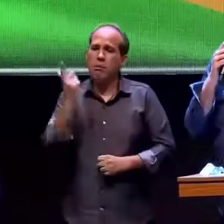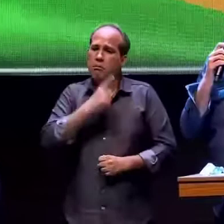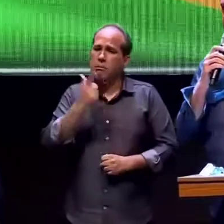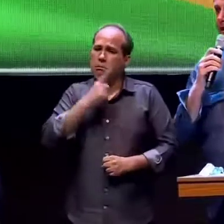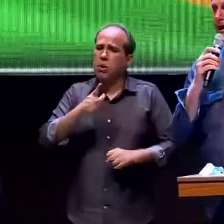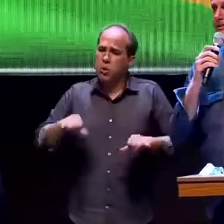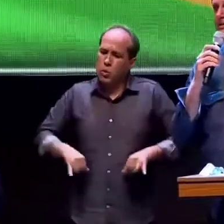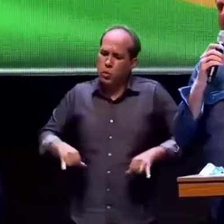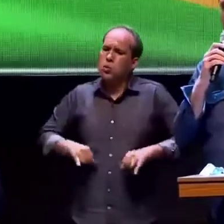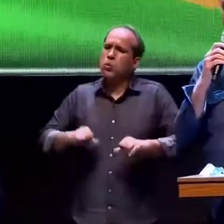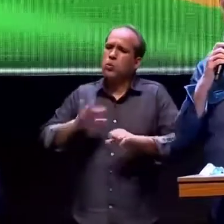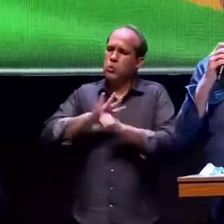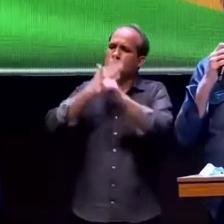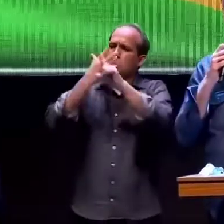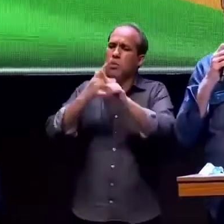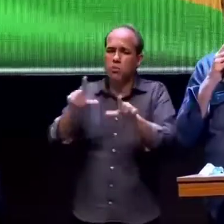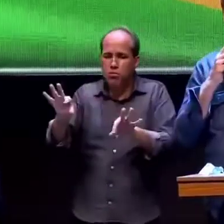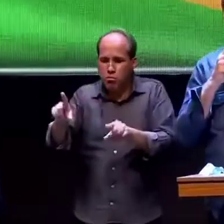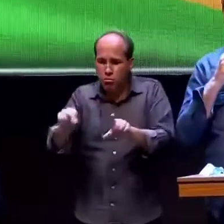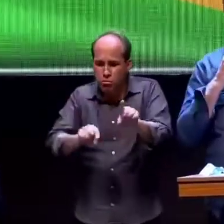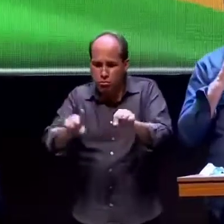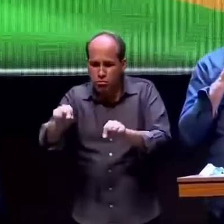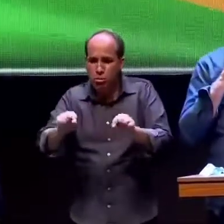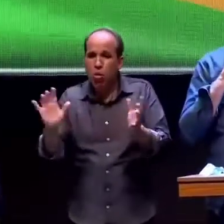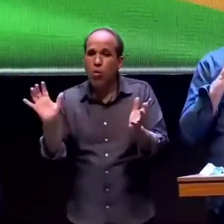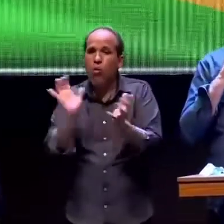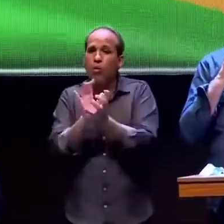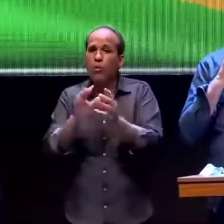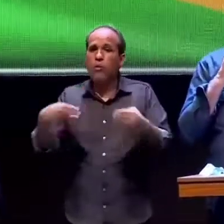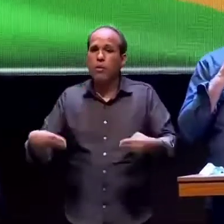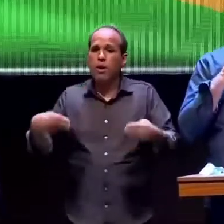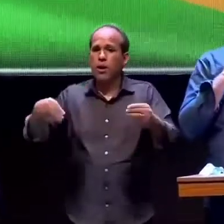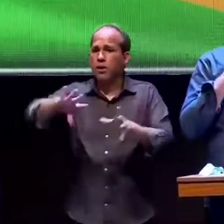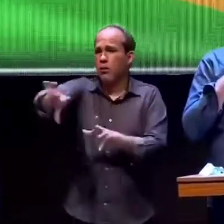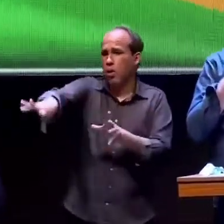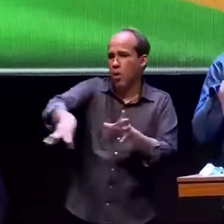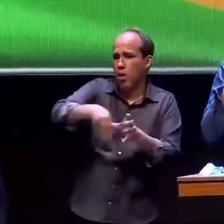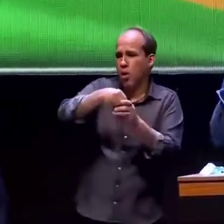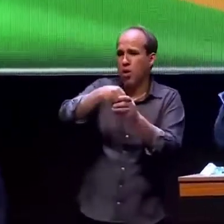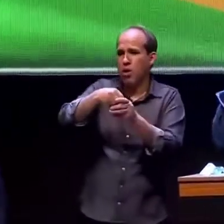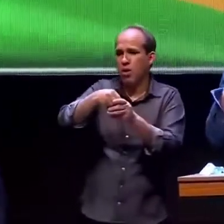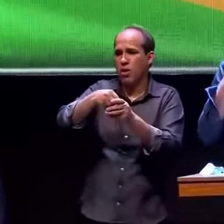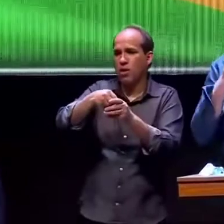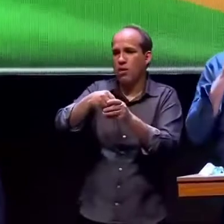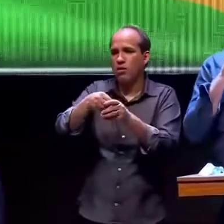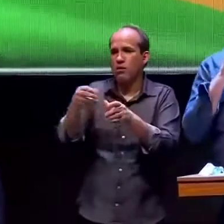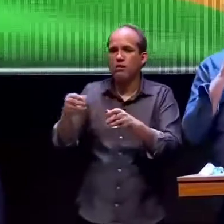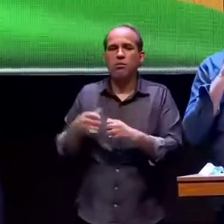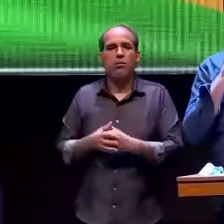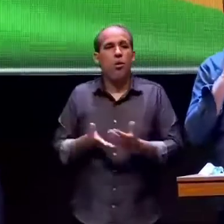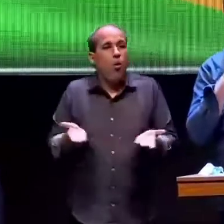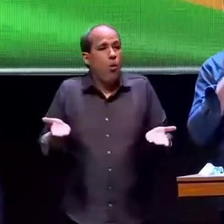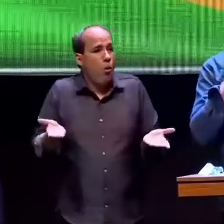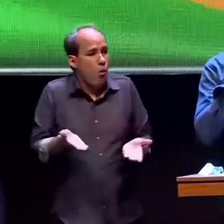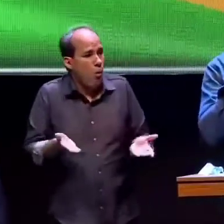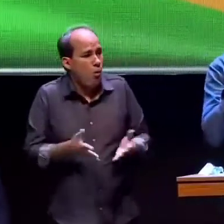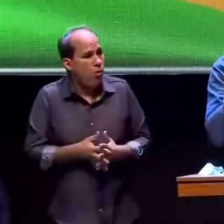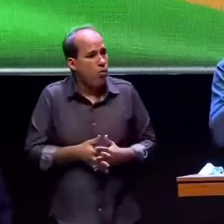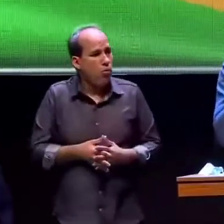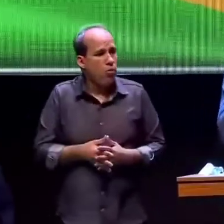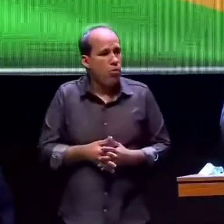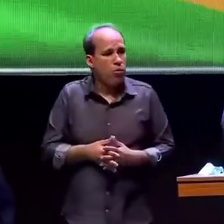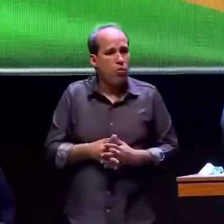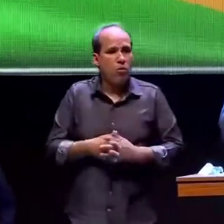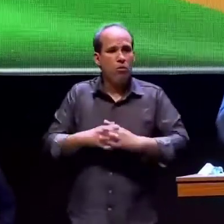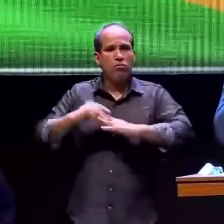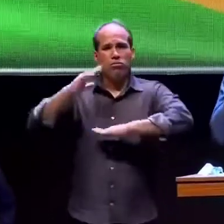uma montagem de um ministério onde vocês comparam hoje o padrão a qualidade dos